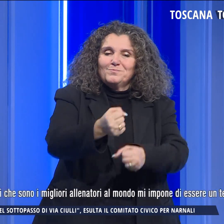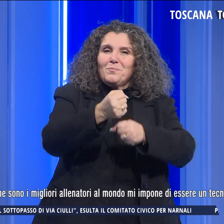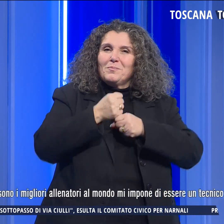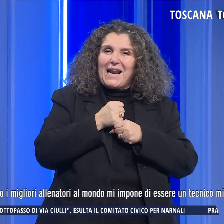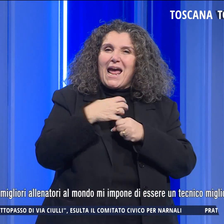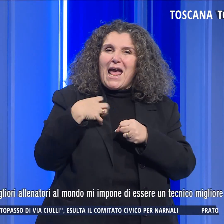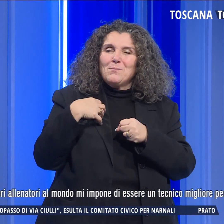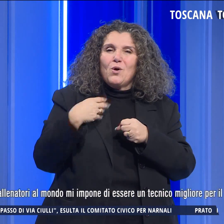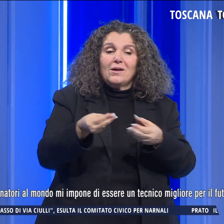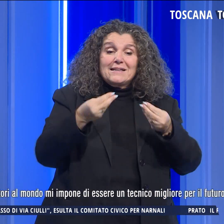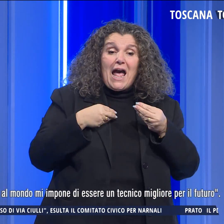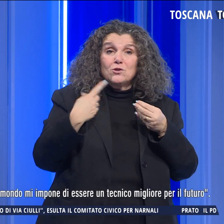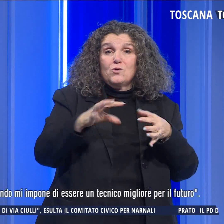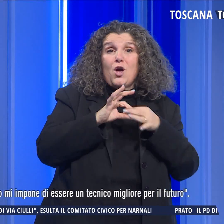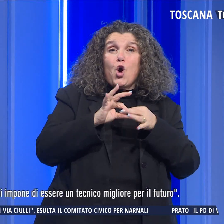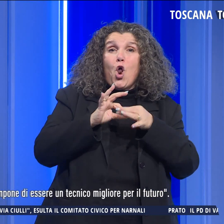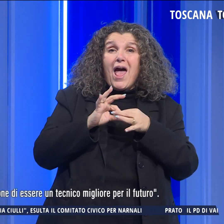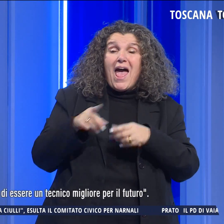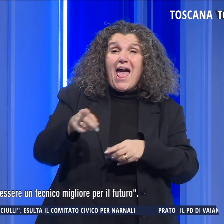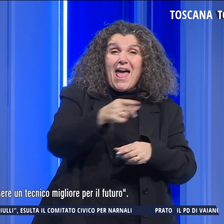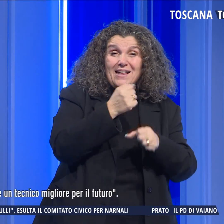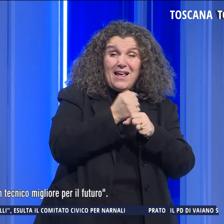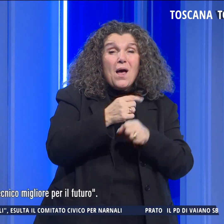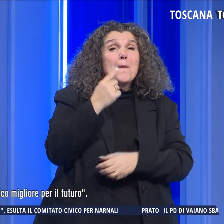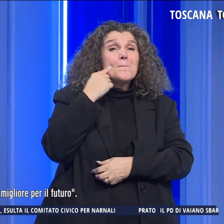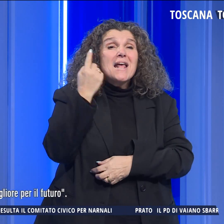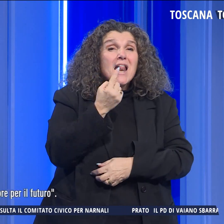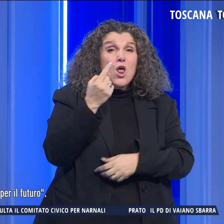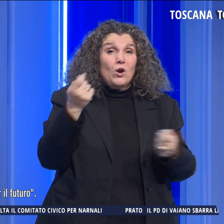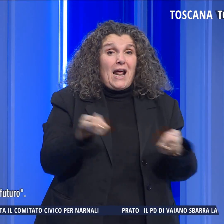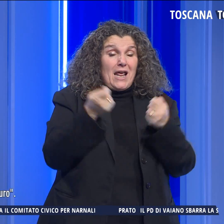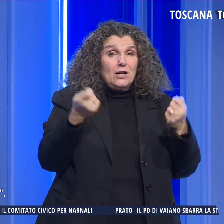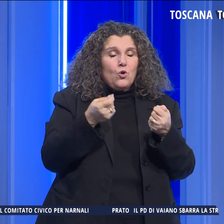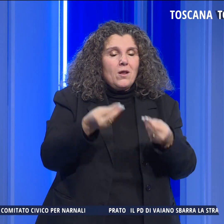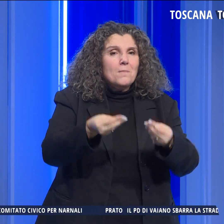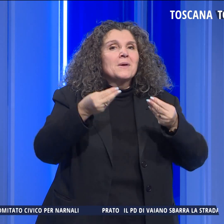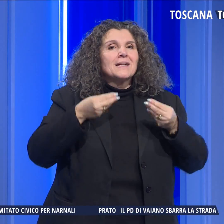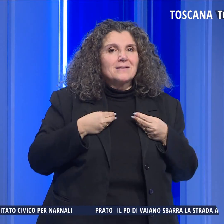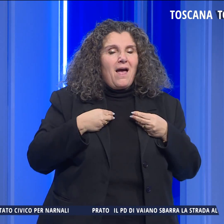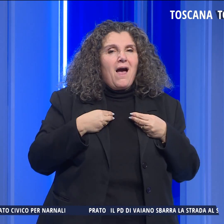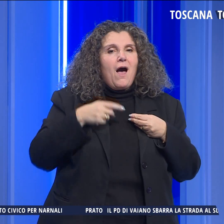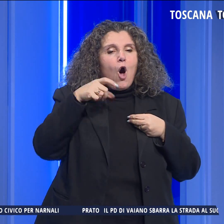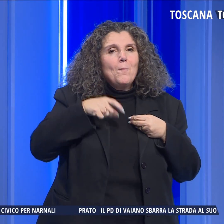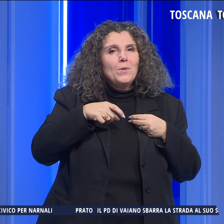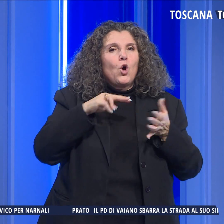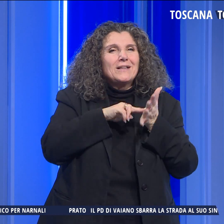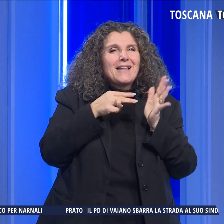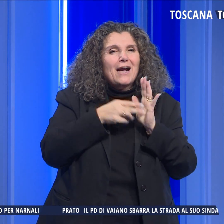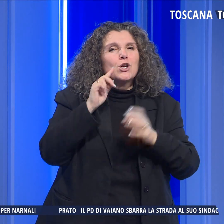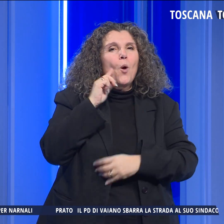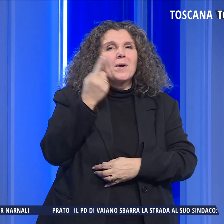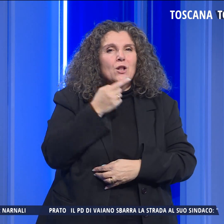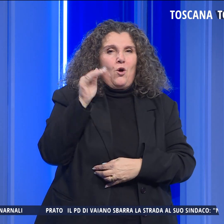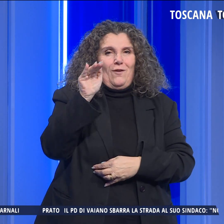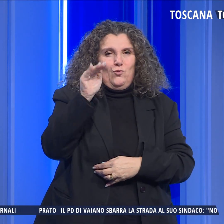assegnato dai colleghi che sono i migliori allenatori al mondo mi impone di essere un tecnico migliore per il futuro.